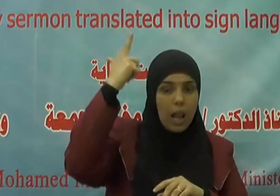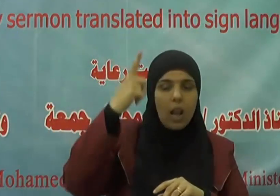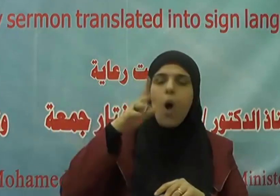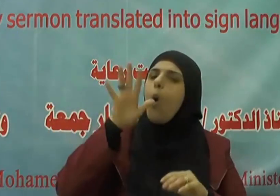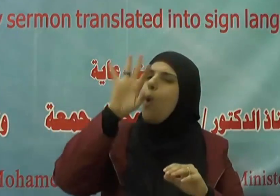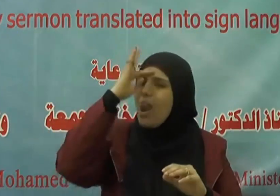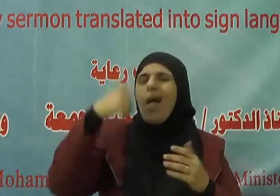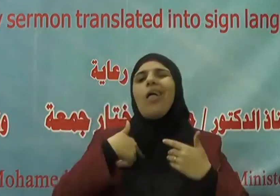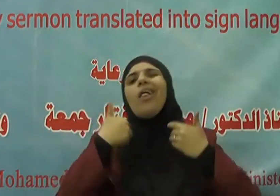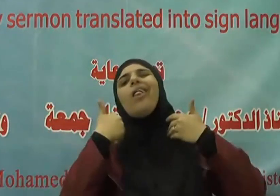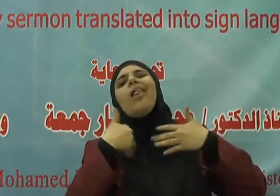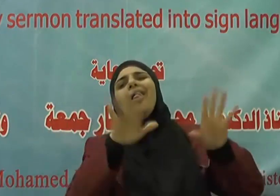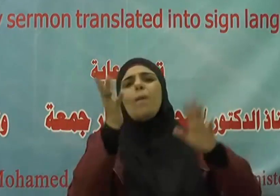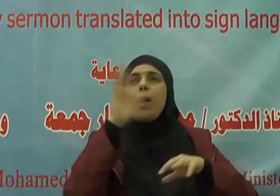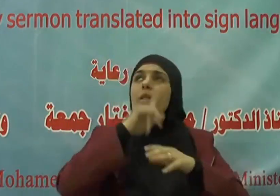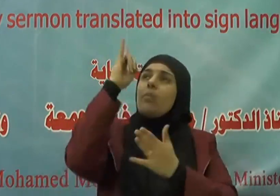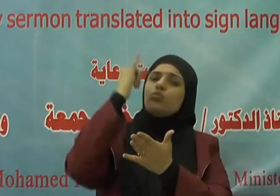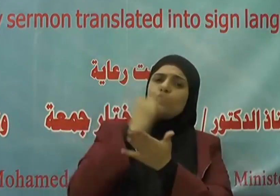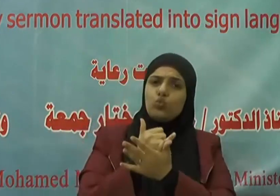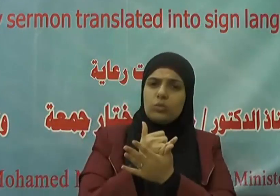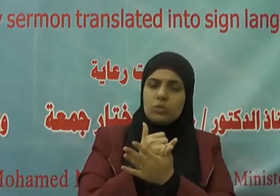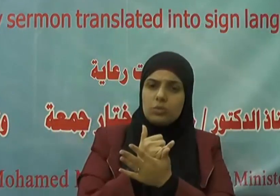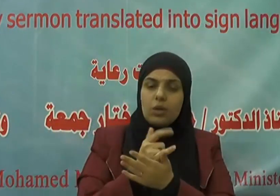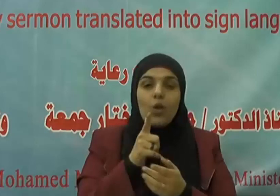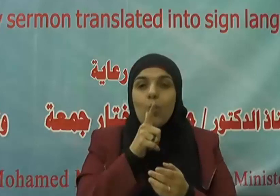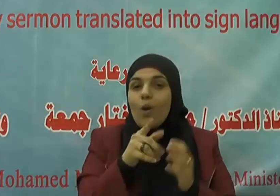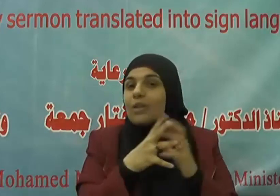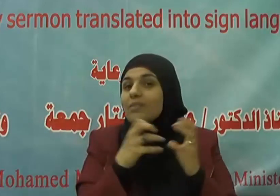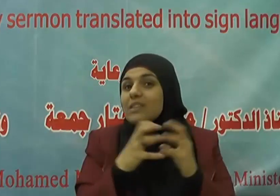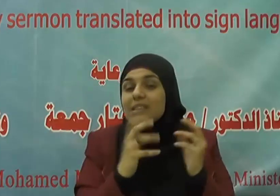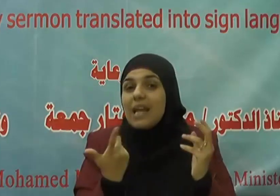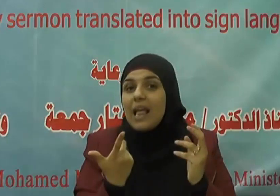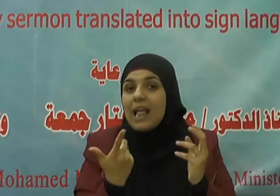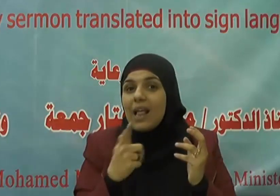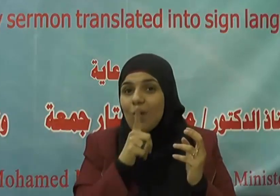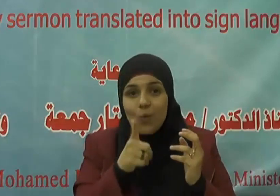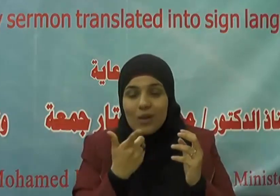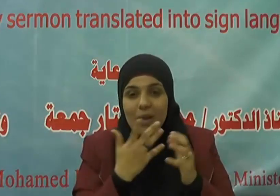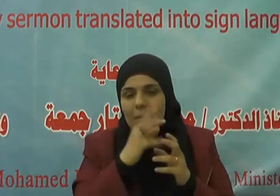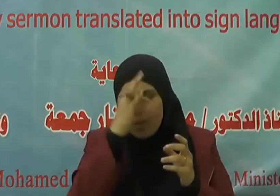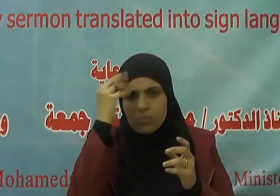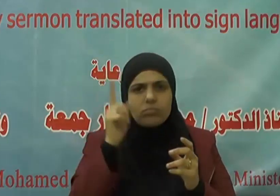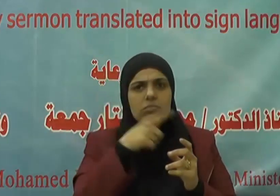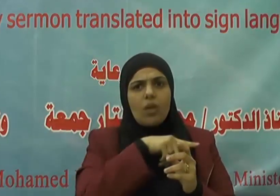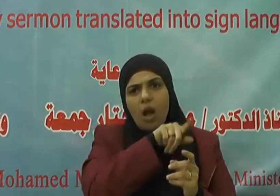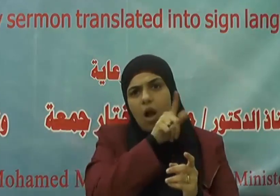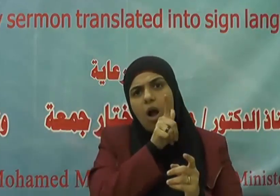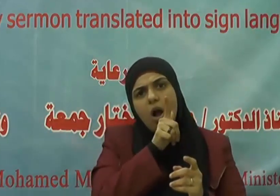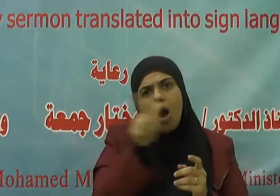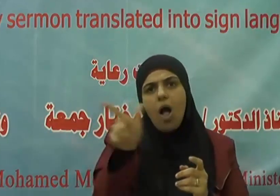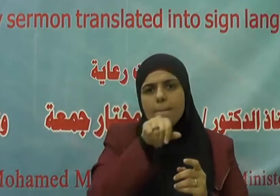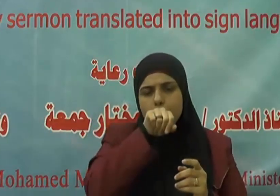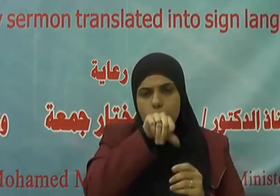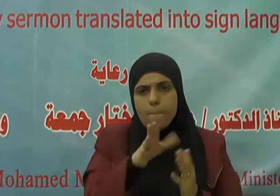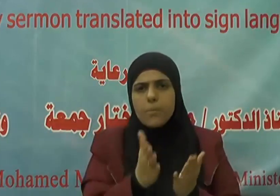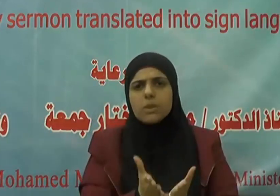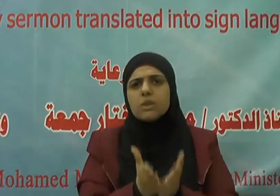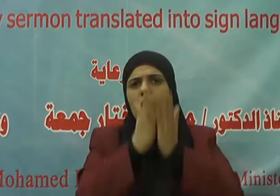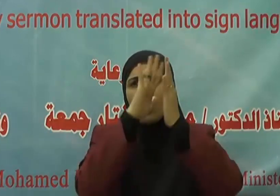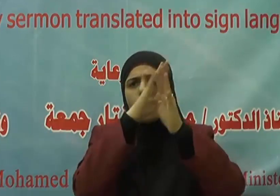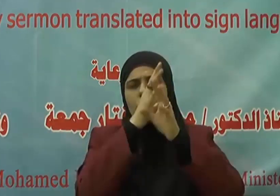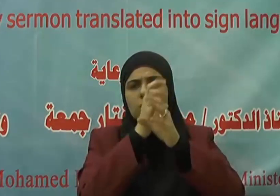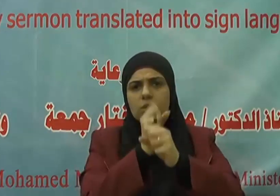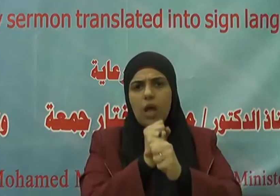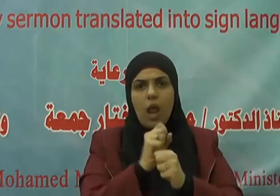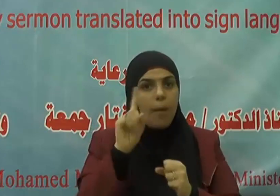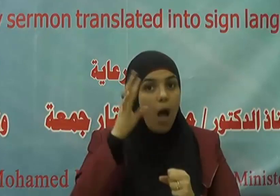وأتوكل يقصد ناقته فقال صلى الله عليه وسلم